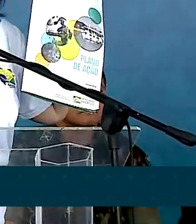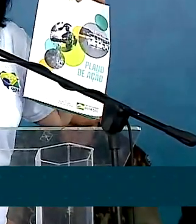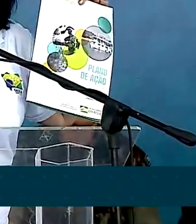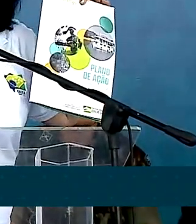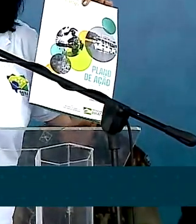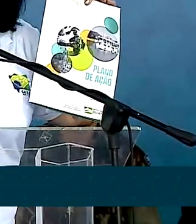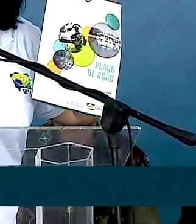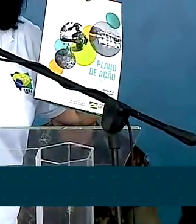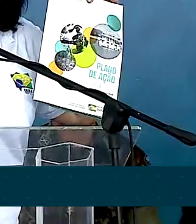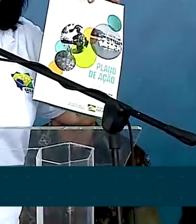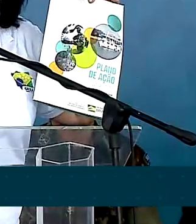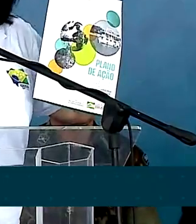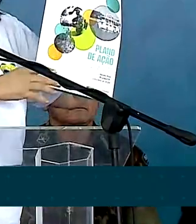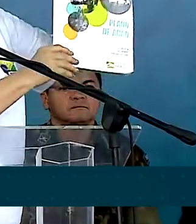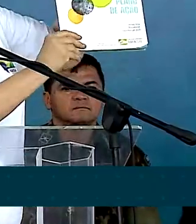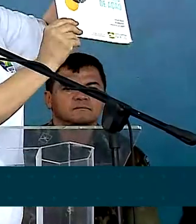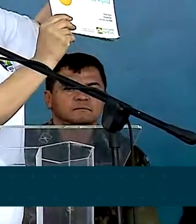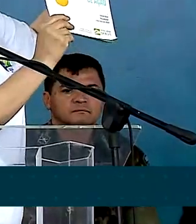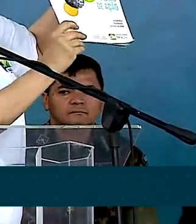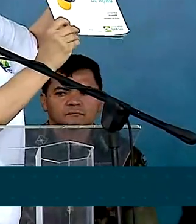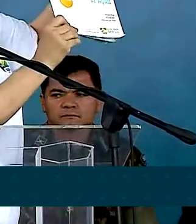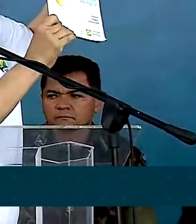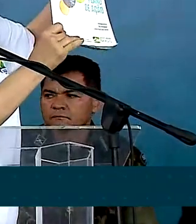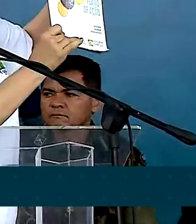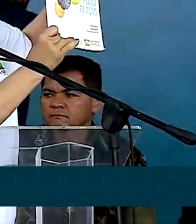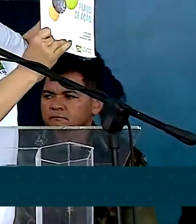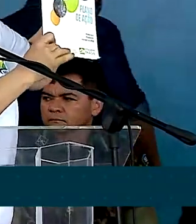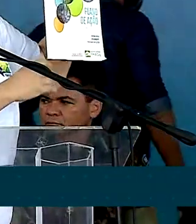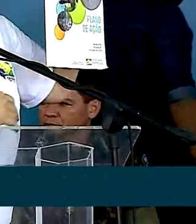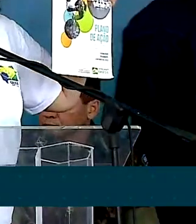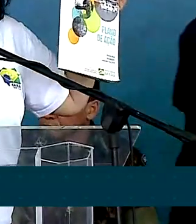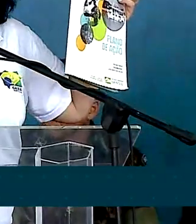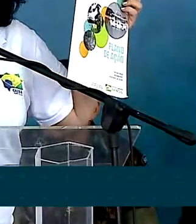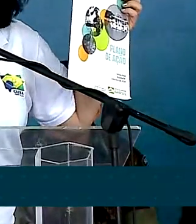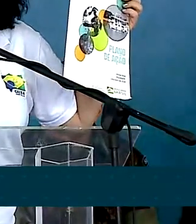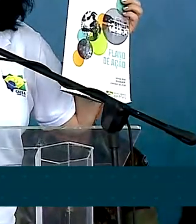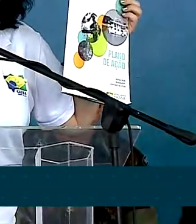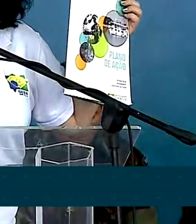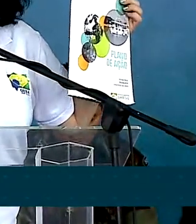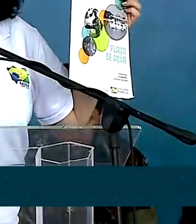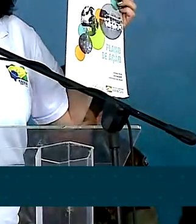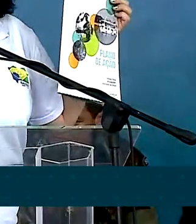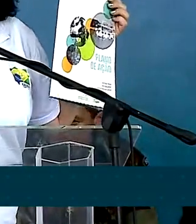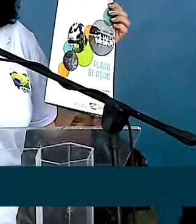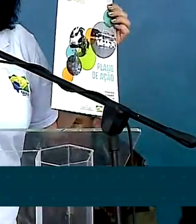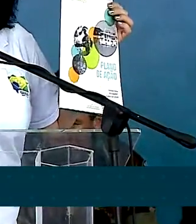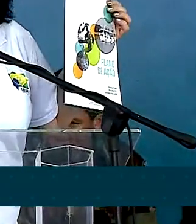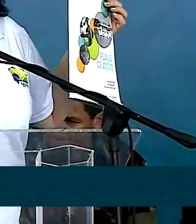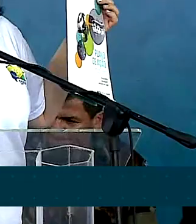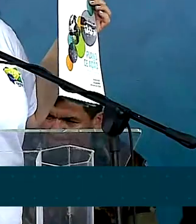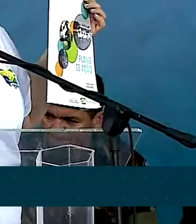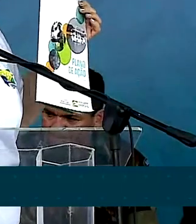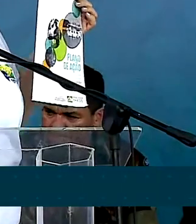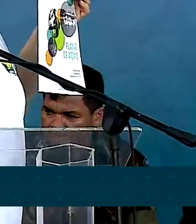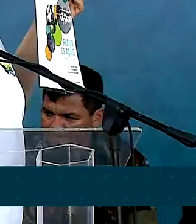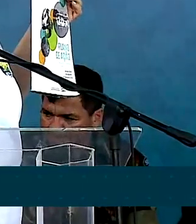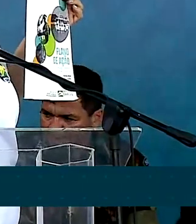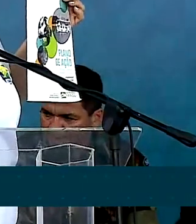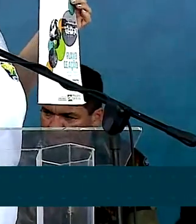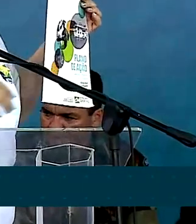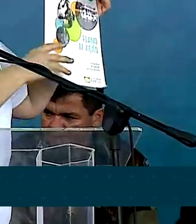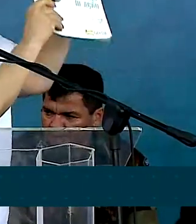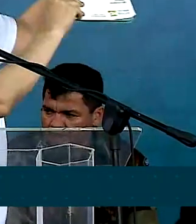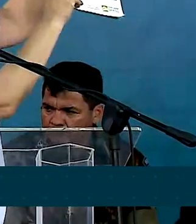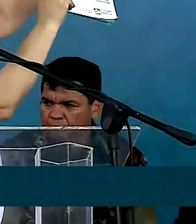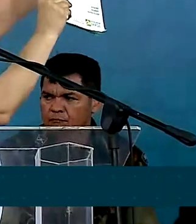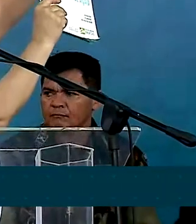Na primeira fase e até o final, a gente vai passar de quatro bilhões de